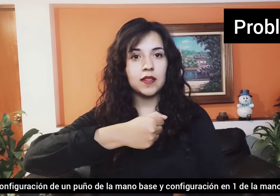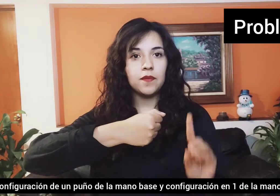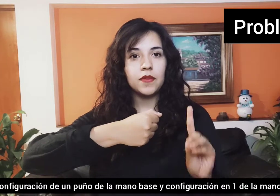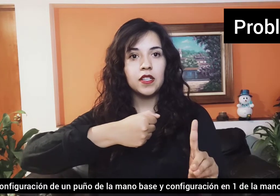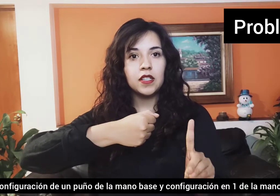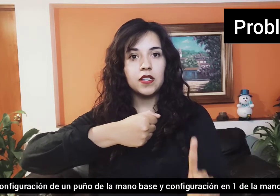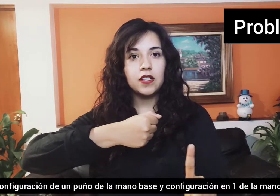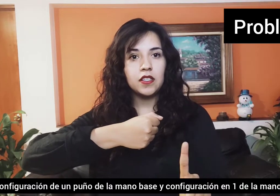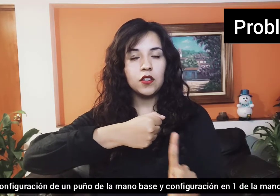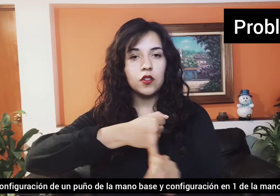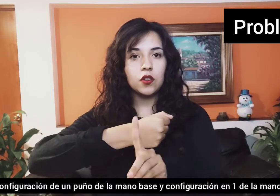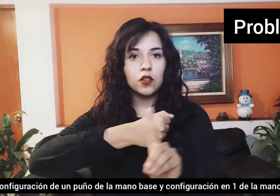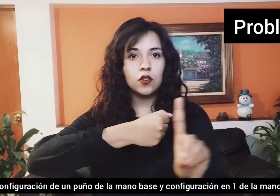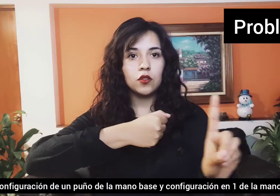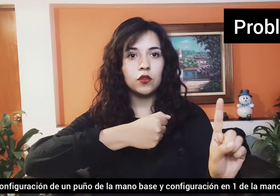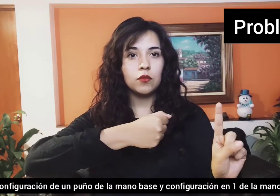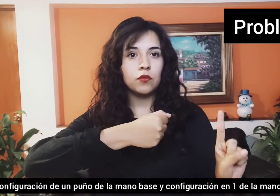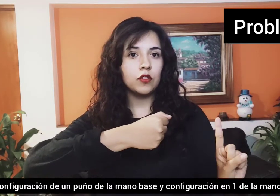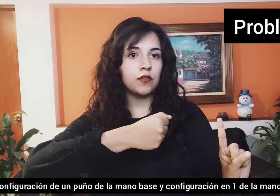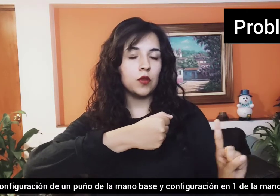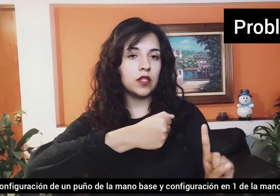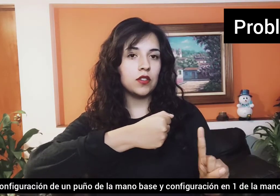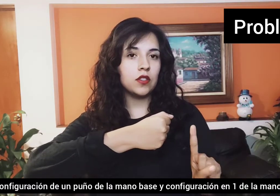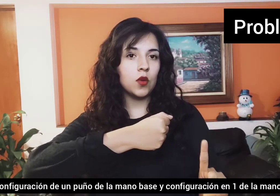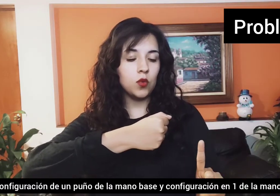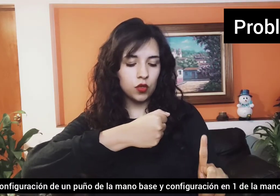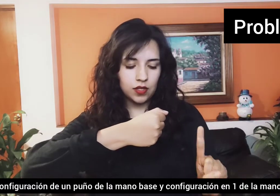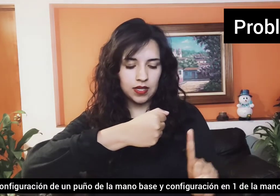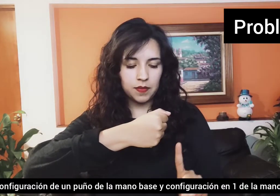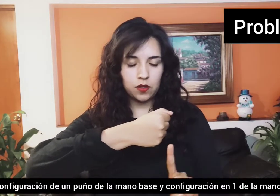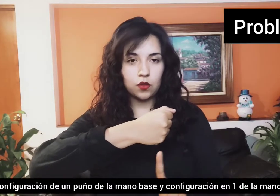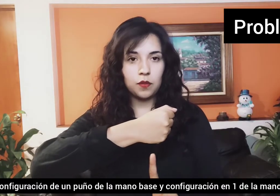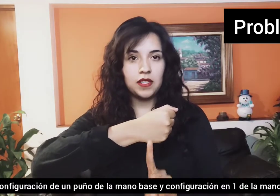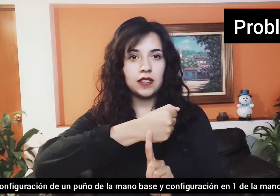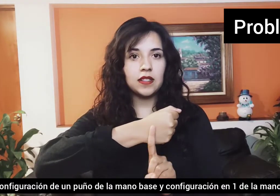y con configuración de uno de la mano dominante.